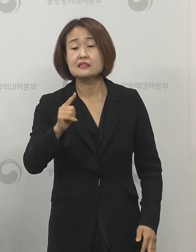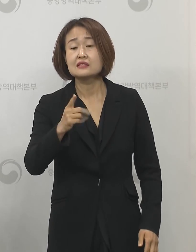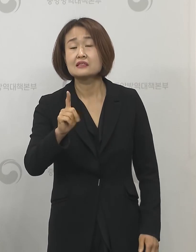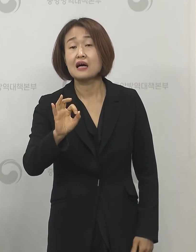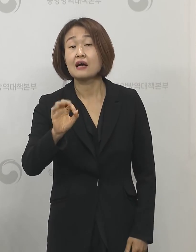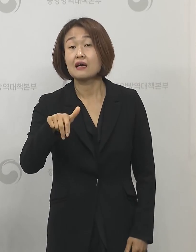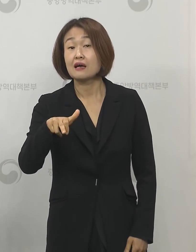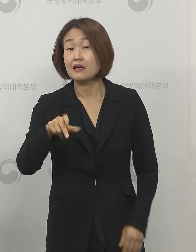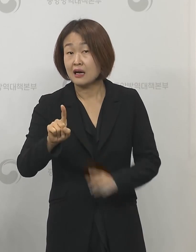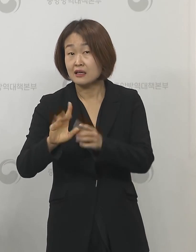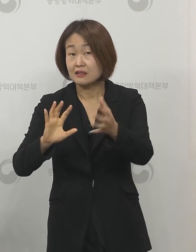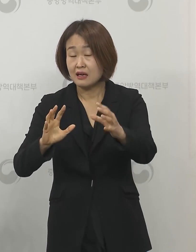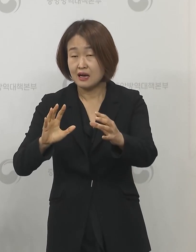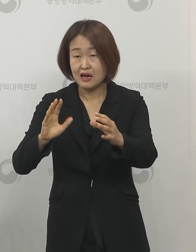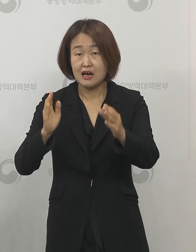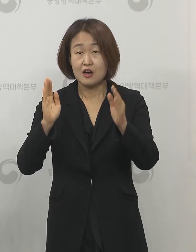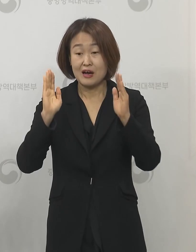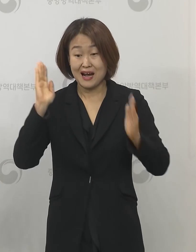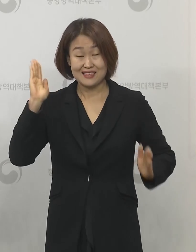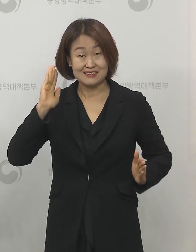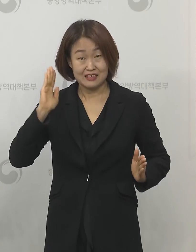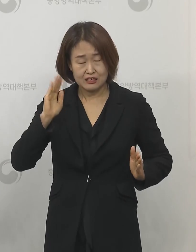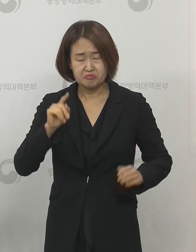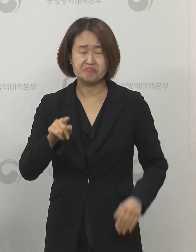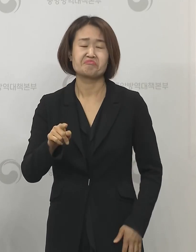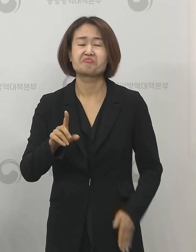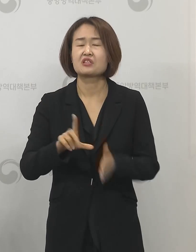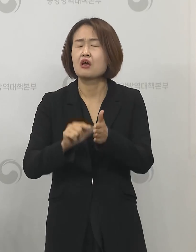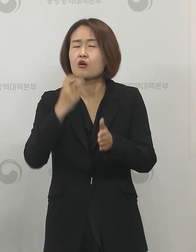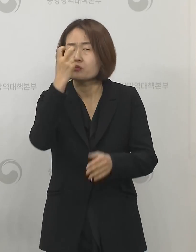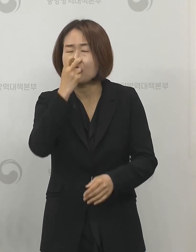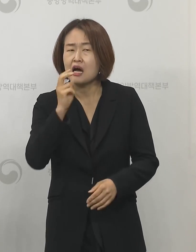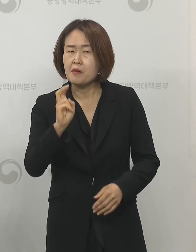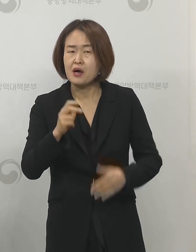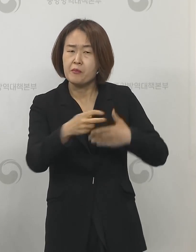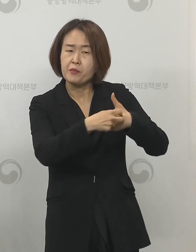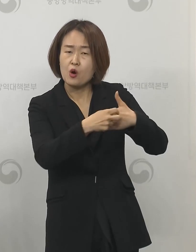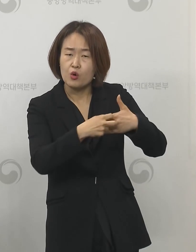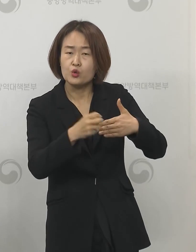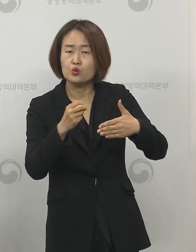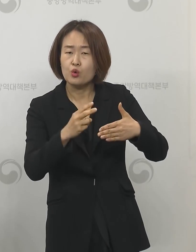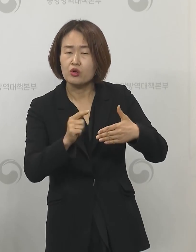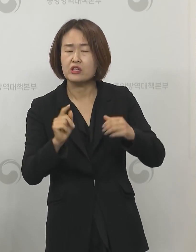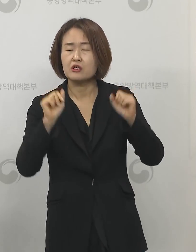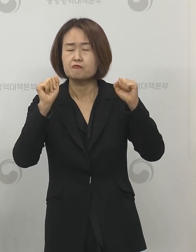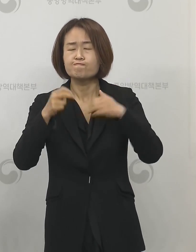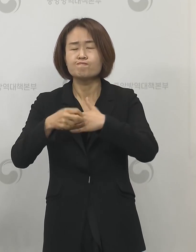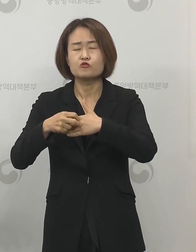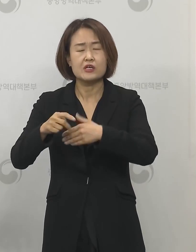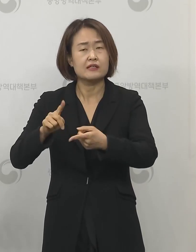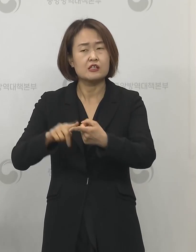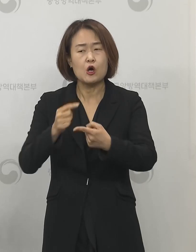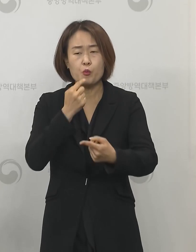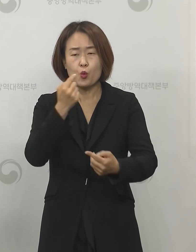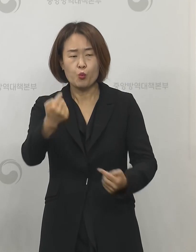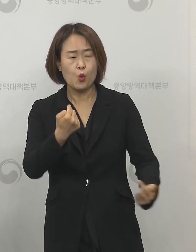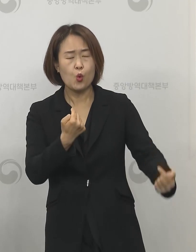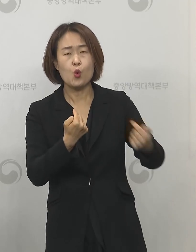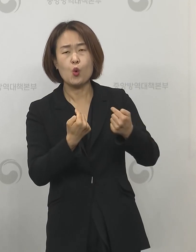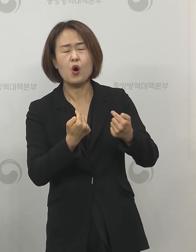검사를 받고 양성으로 확인이 됐는데 병원과 보건소에서 통보하는 과정 중에 제대로